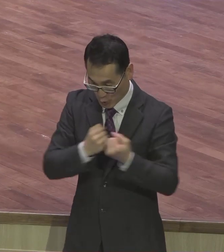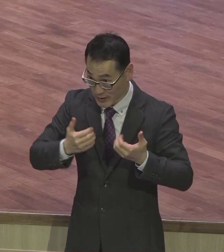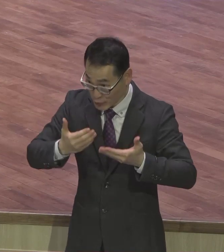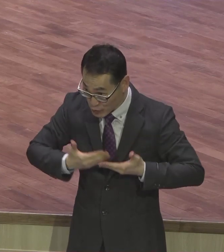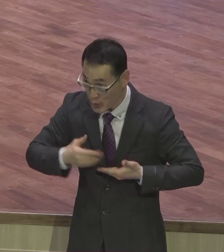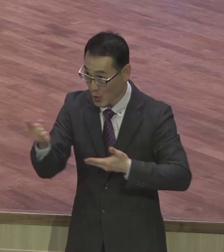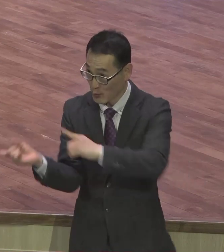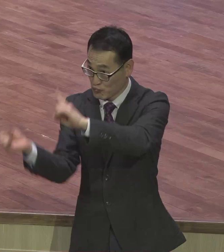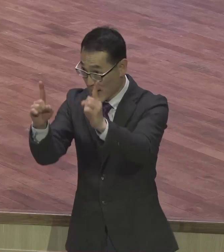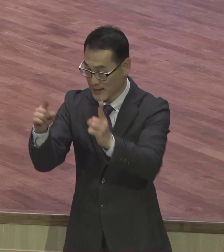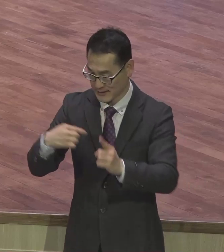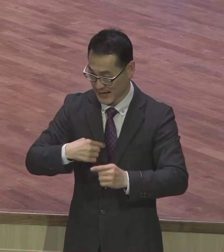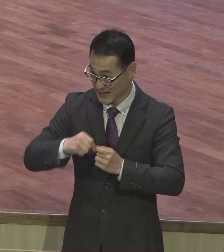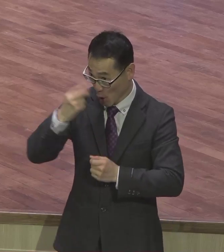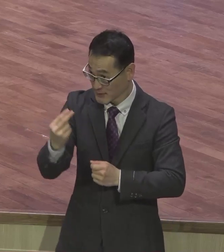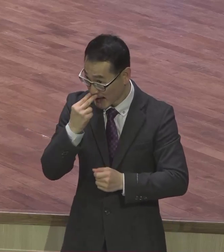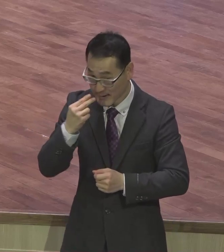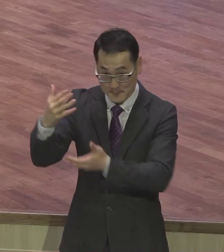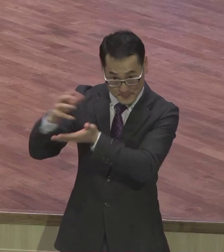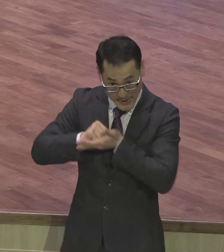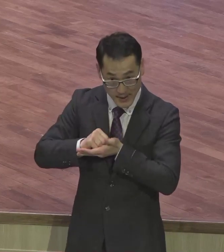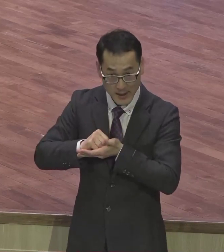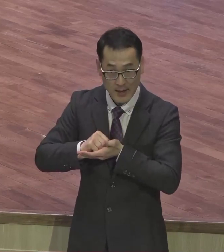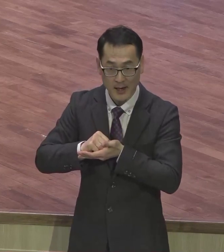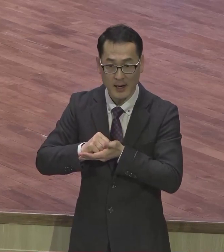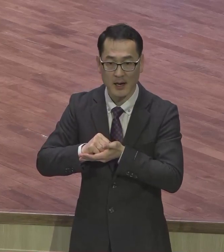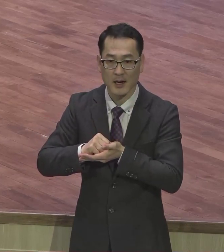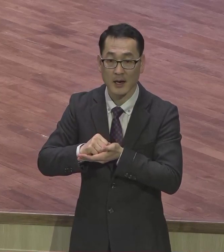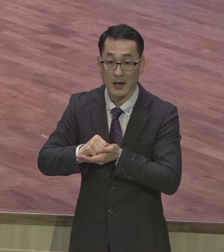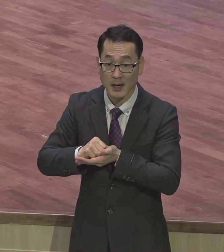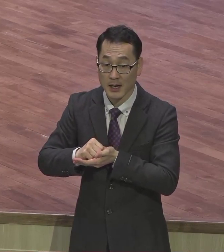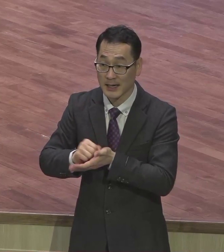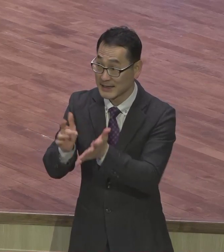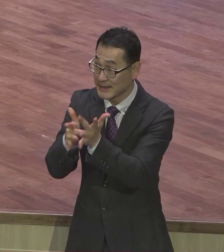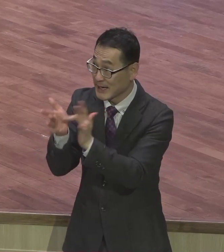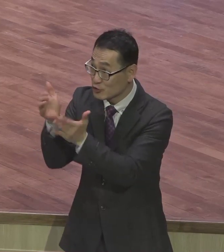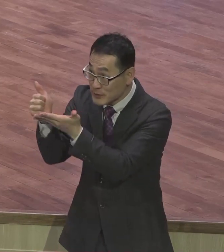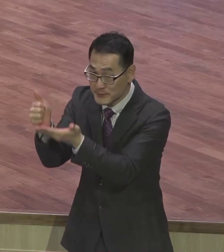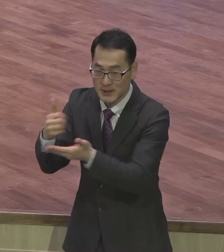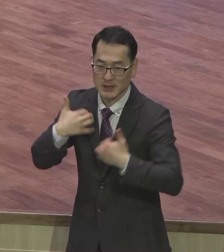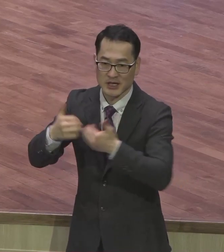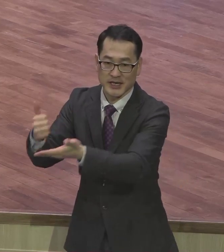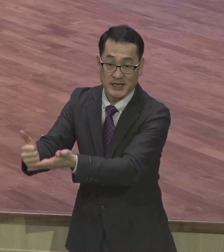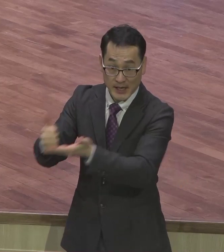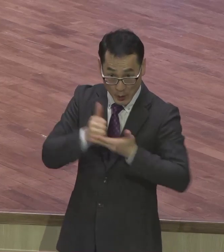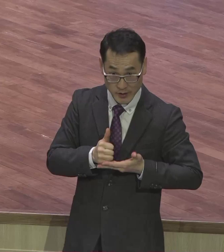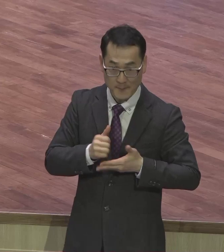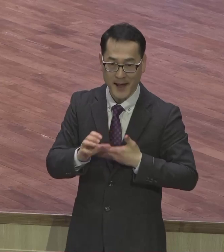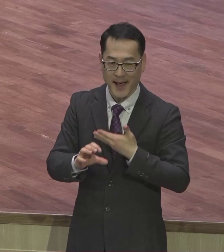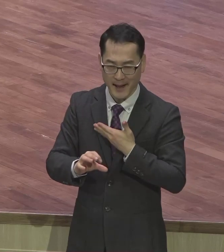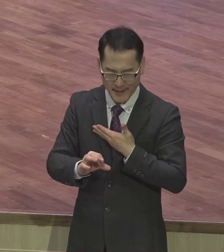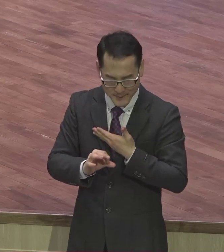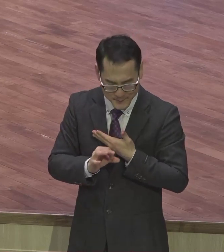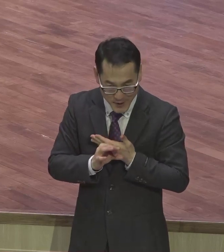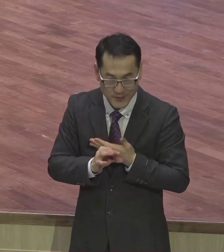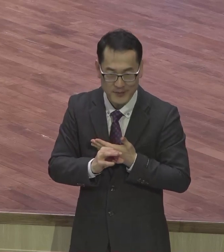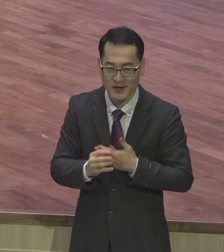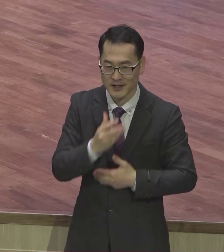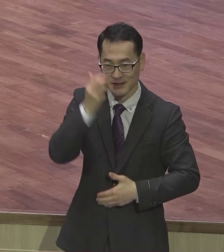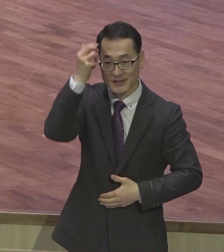증거를 주셨다 예수를 내가 영접하겠다는 순간에 부활하신 성령께서 예수의 영이 내게